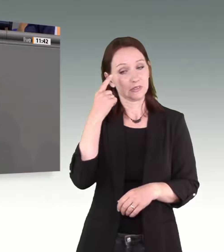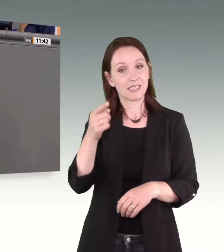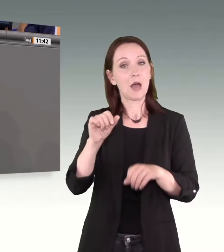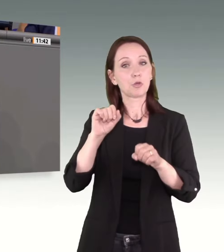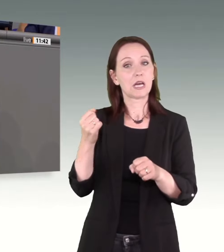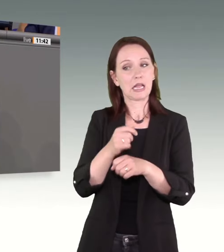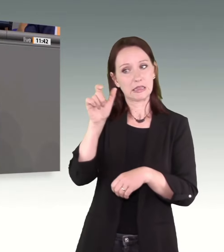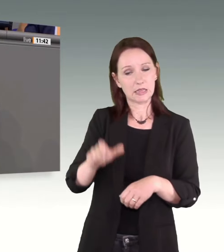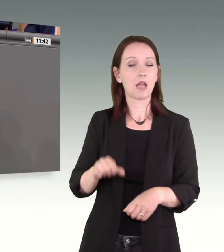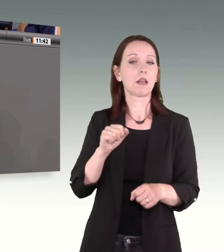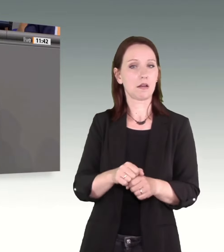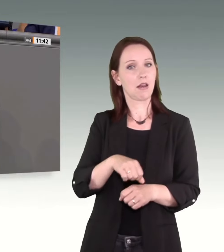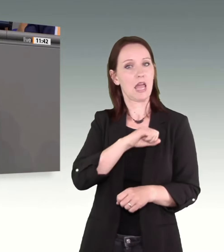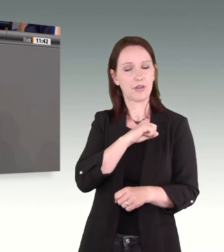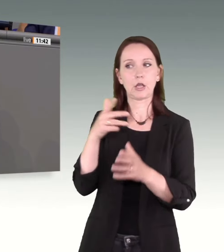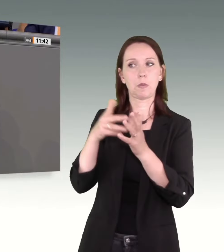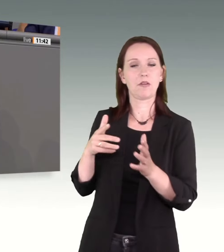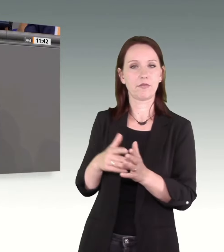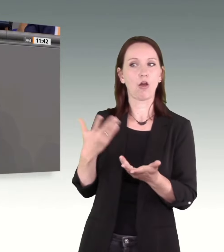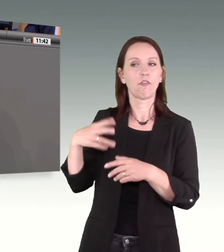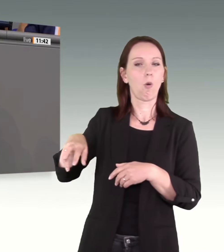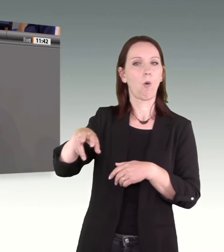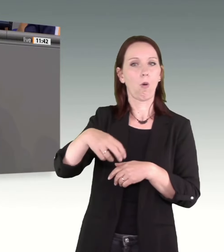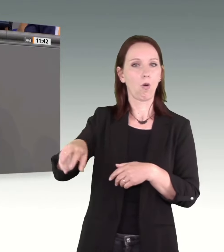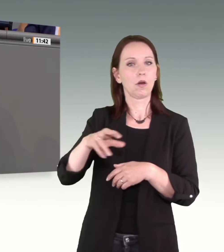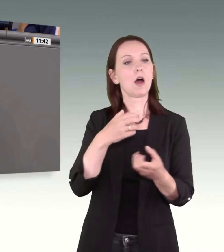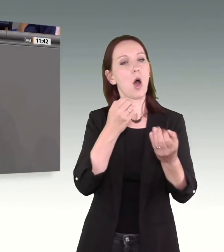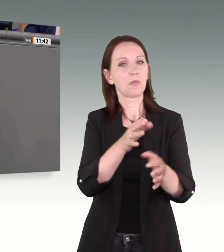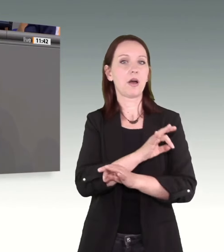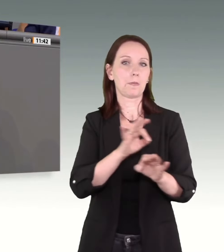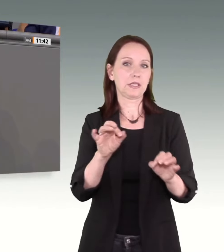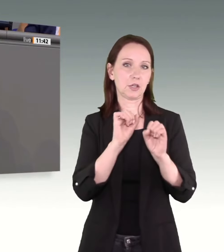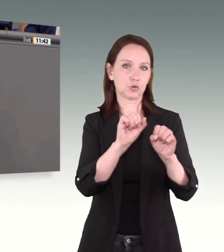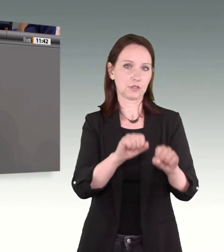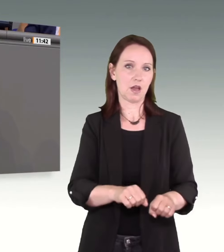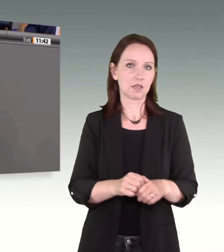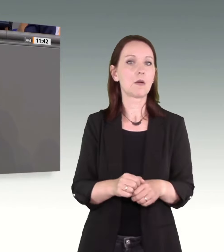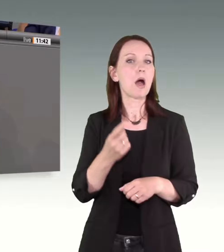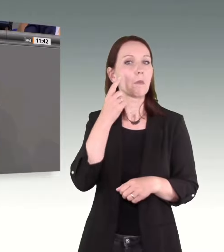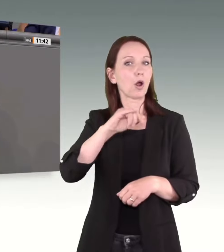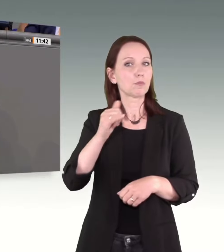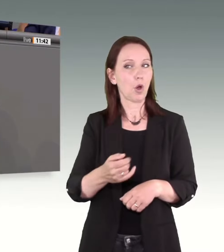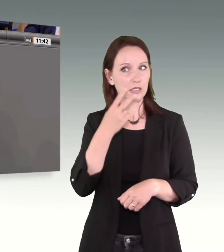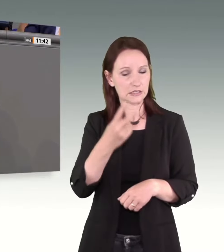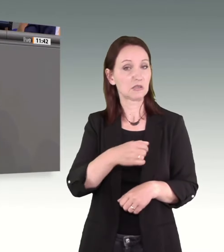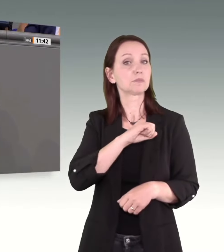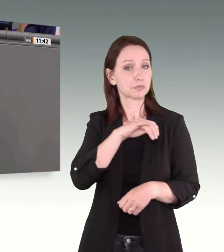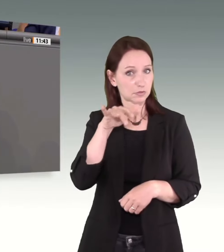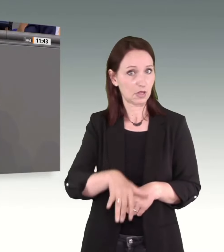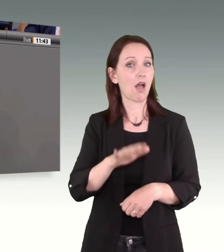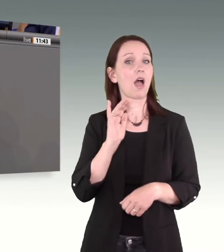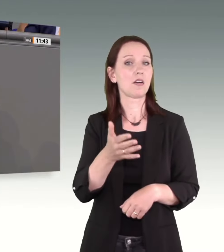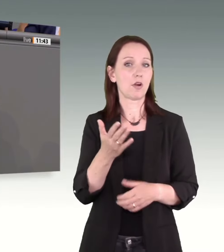werden und Opfer besser und wirksamer geschützt werden. Und auch Pilotprojekte zeigen die Effizienz. Es ist schon gesagt worden,